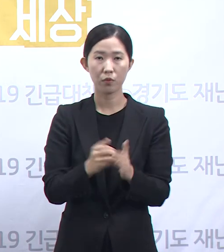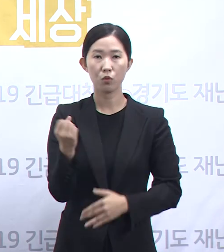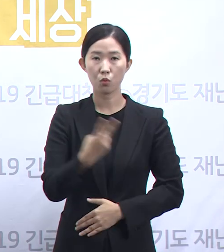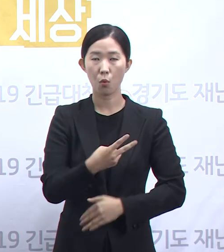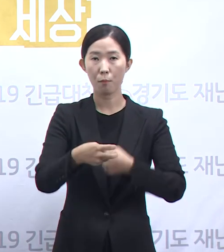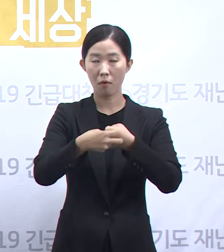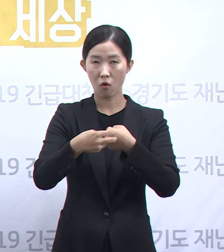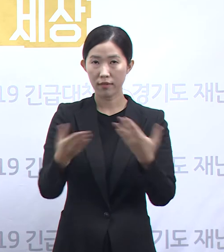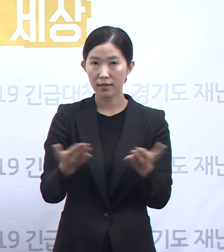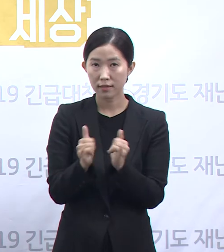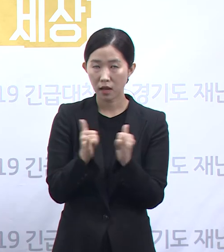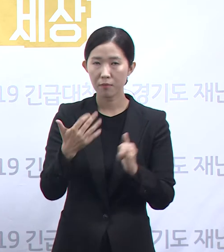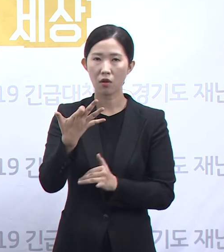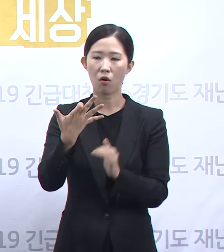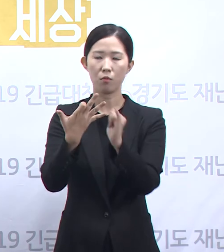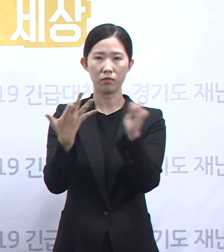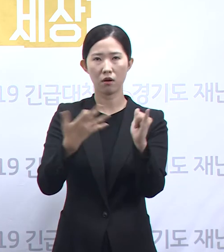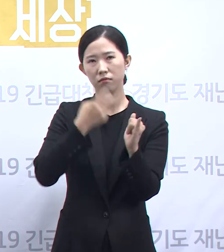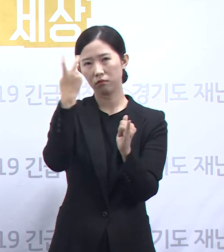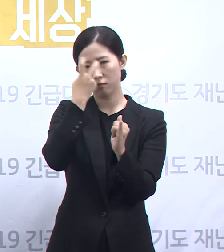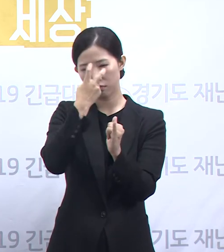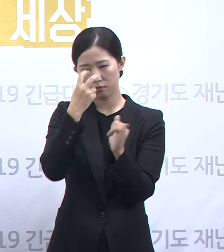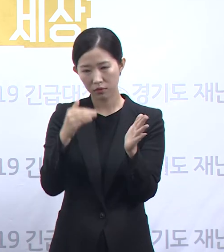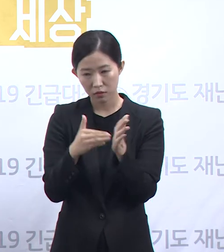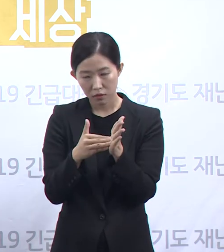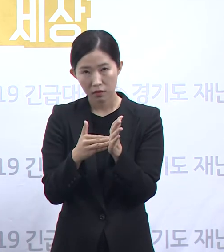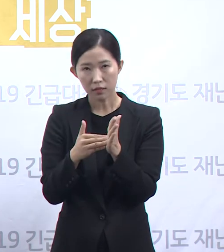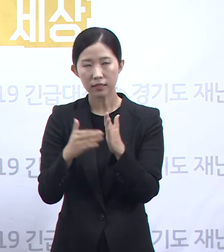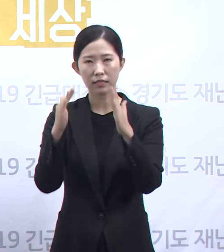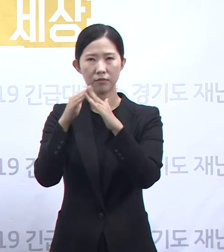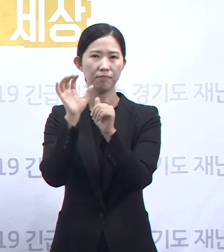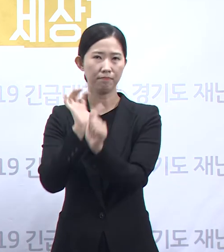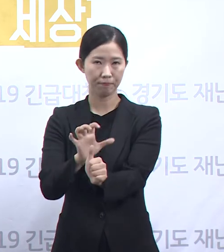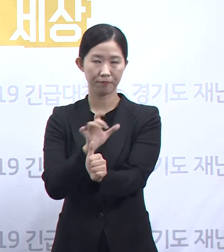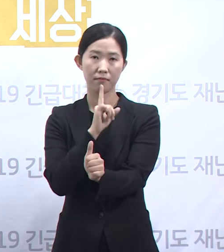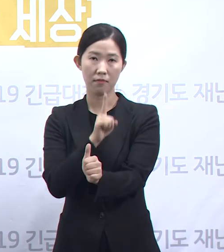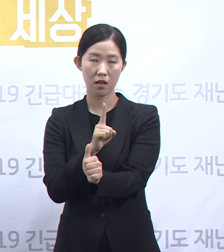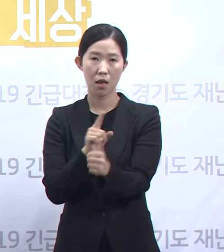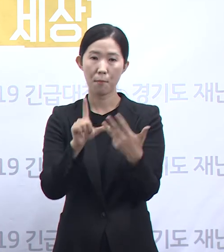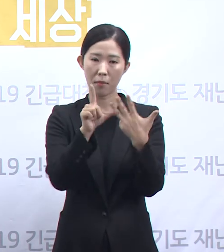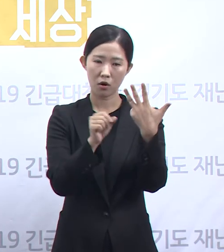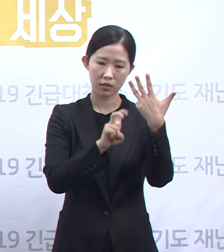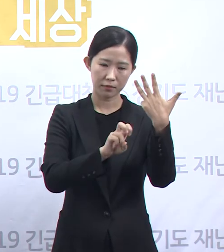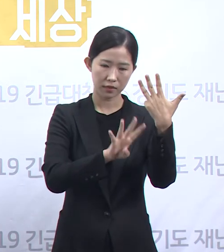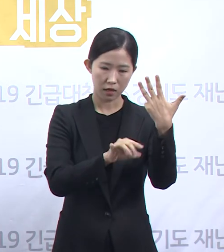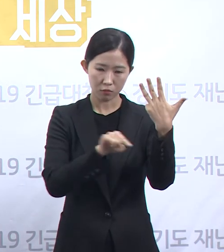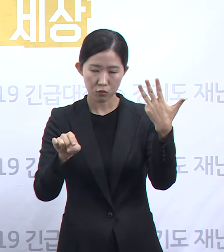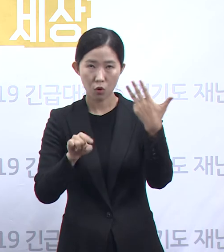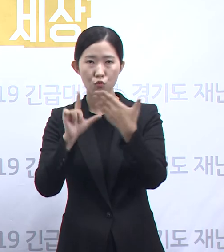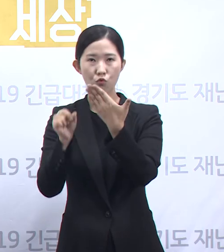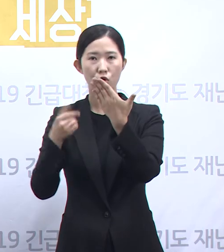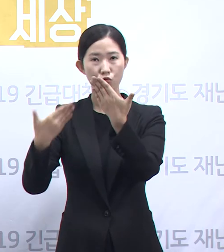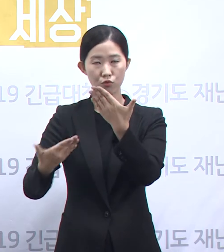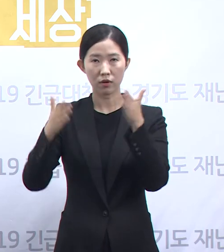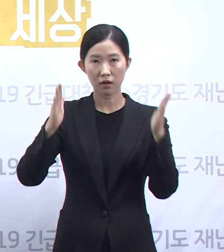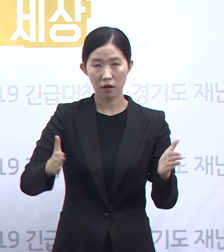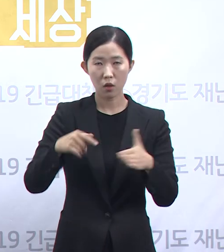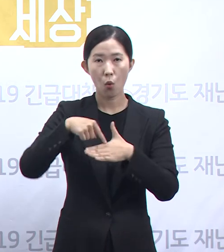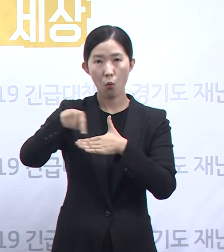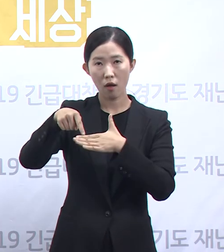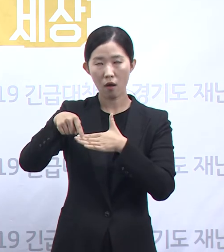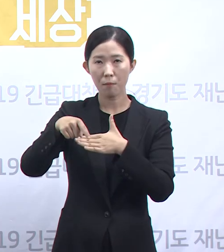19명에 대한 전수조사를 실시하고 자가격리 조치하였으며 8월 24일부터 9월 9일까지 외래 환자 1